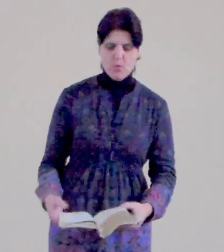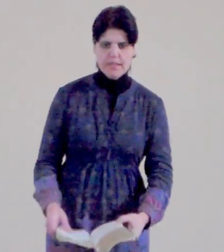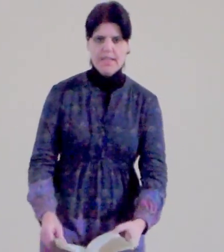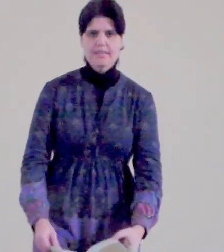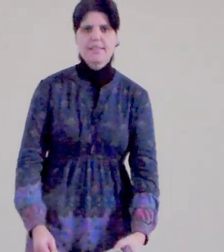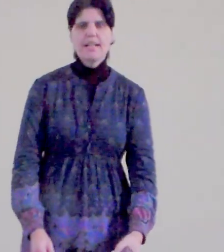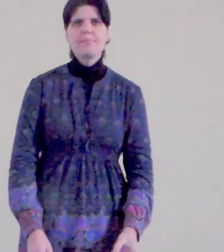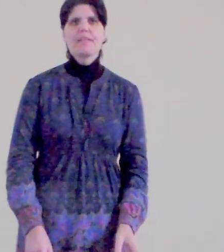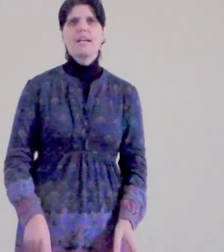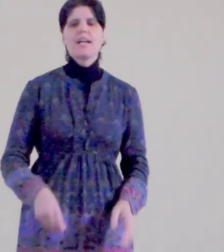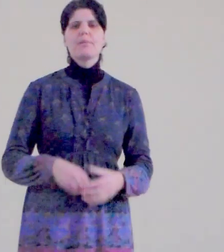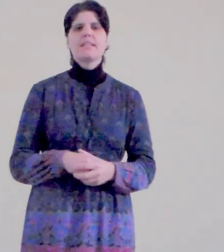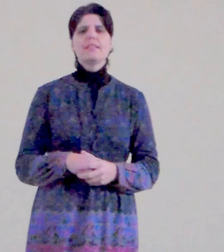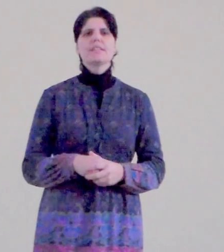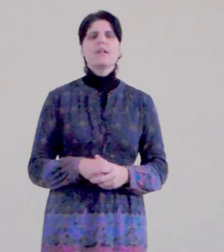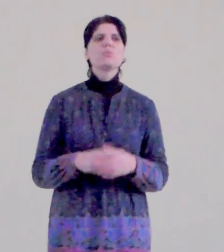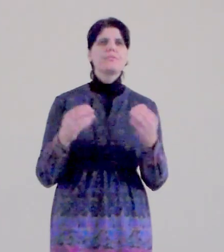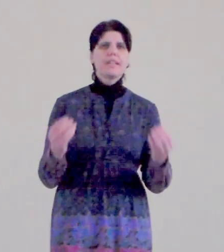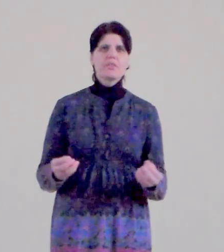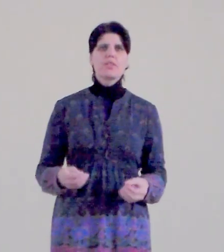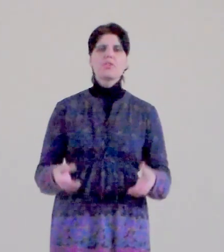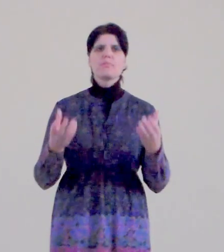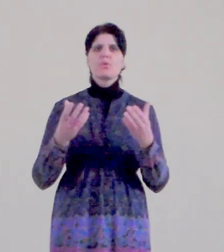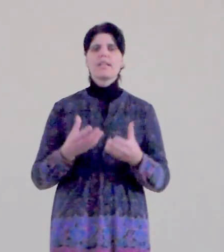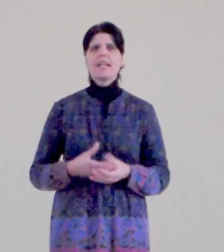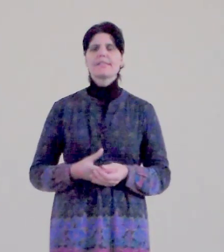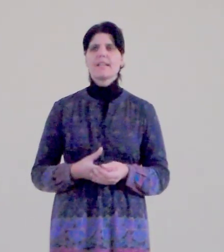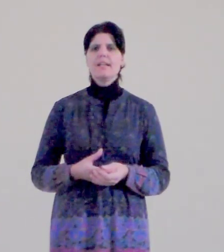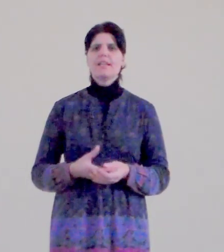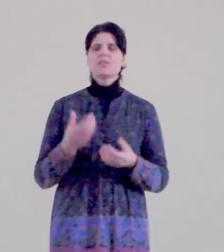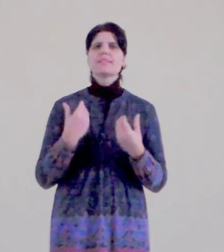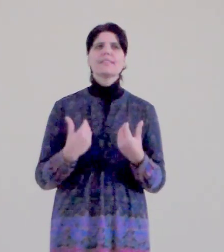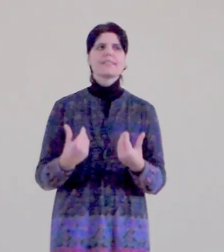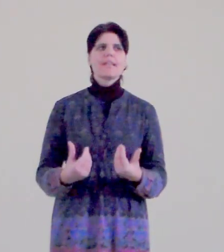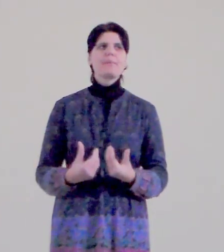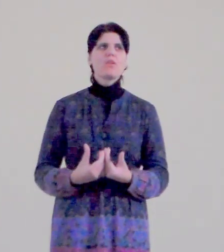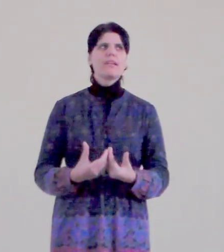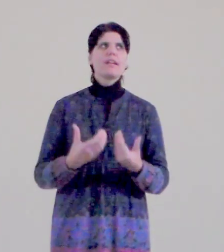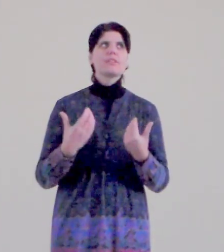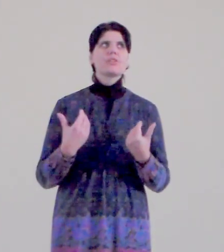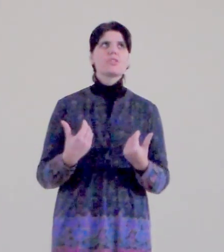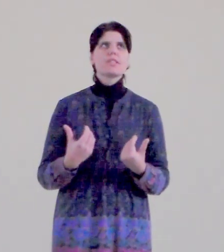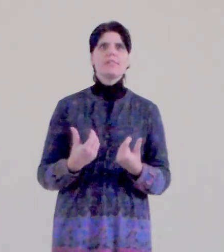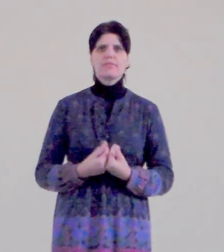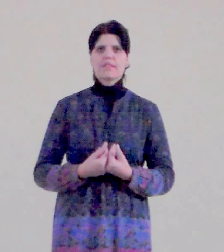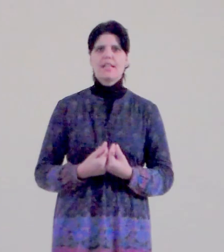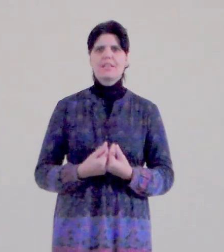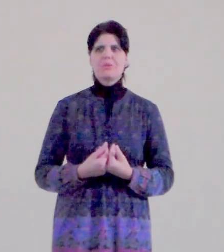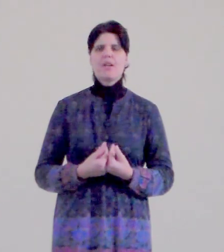Bůh je láska, ale buď vděčný, že Bůh je láska, že jsi tě zamiloval ještě dřív, haleluja,